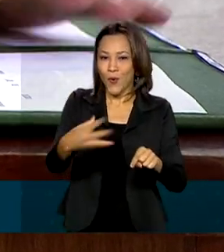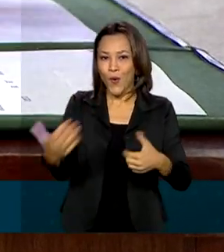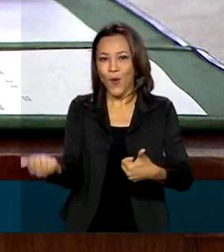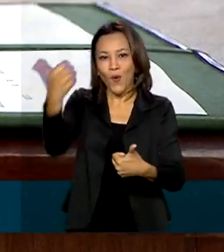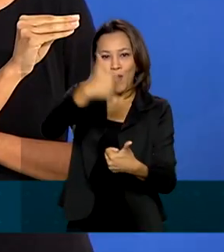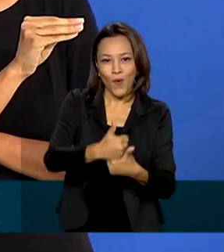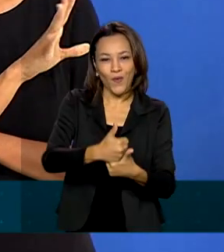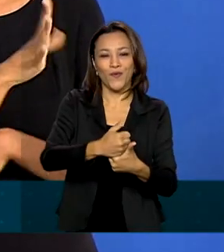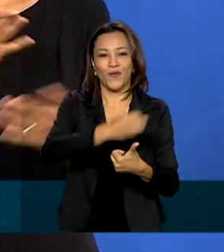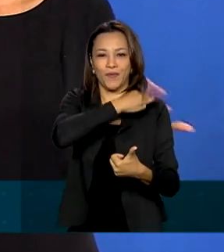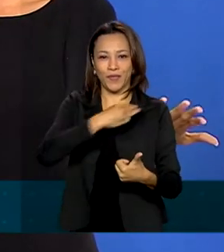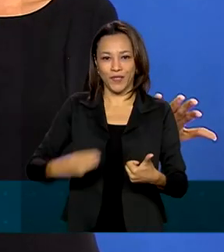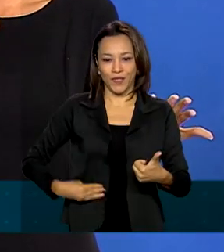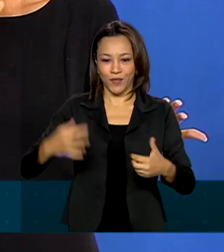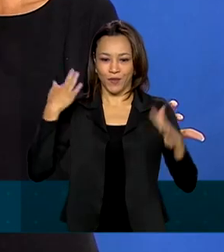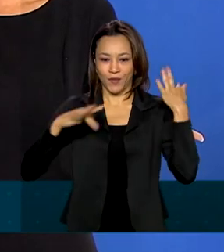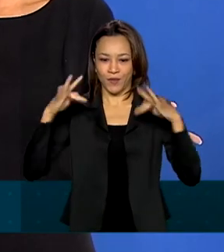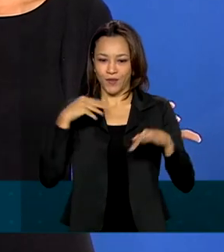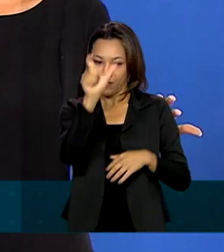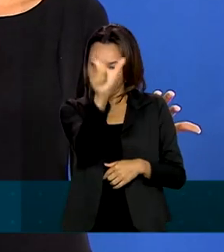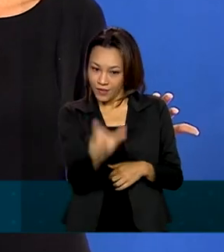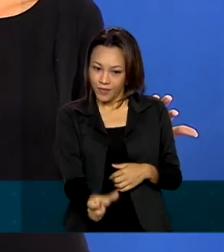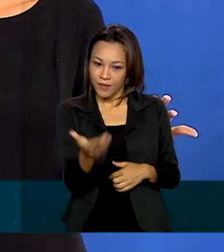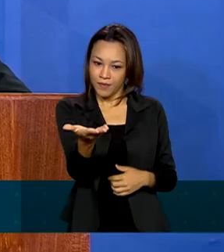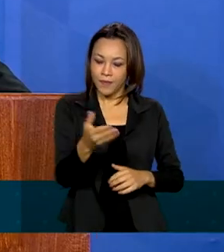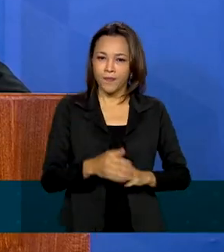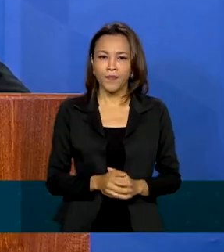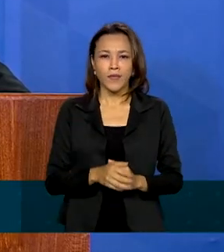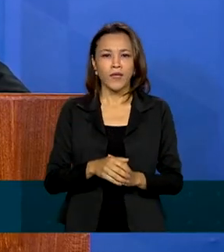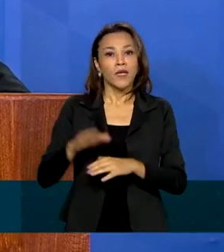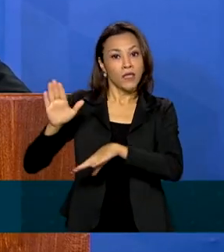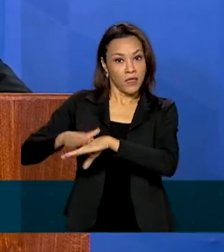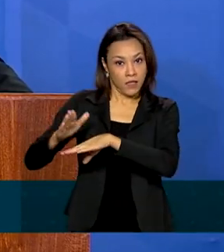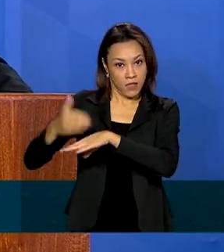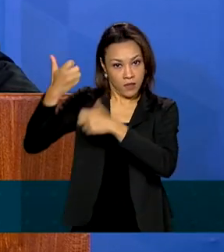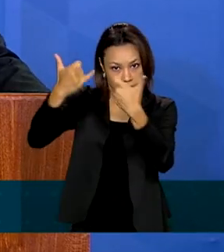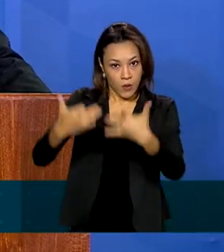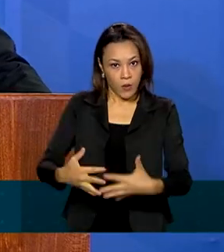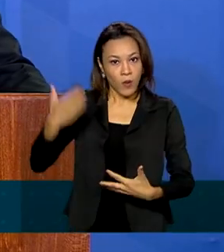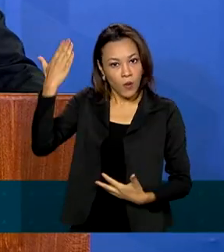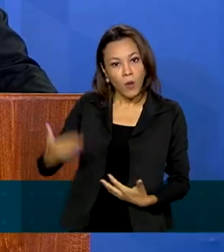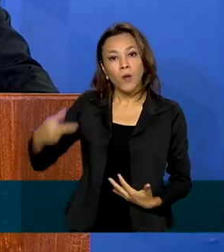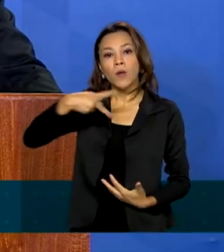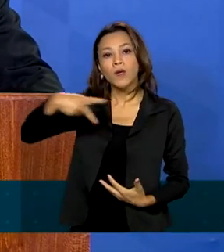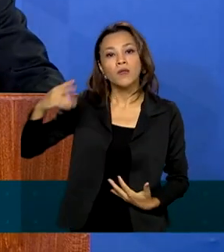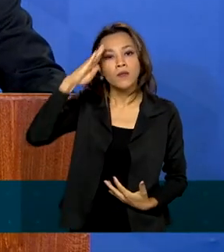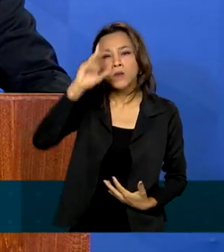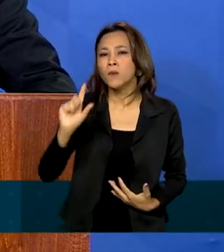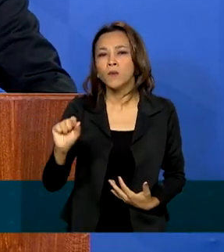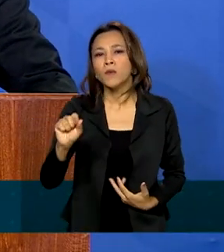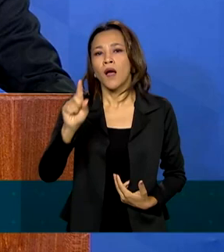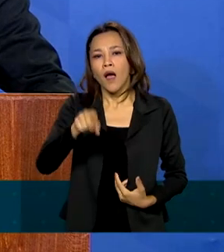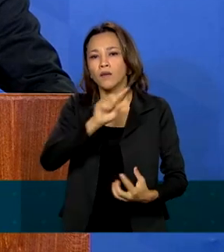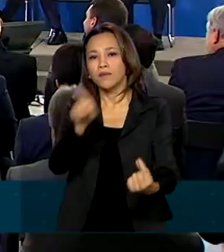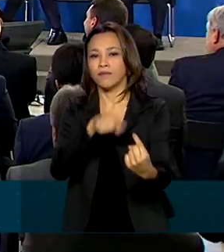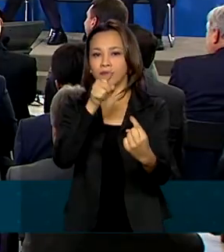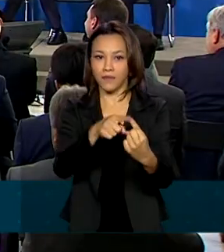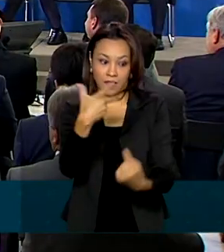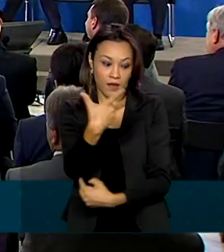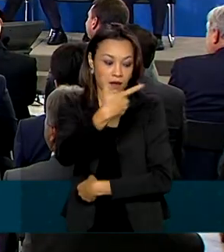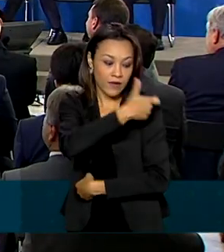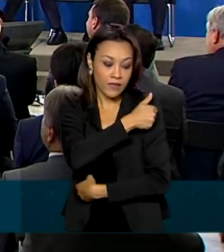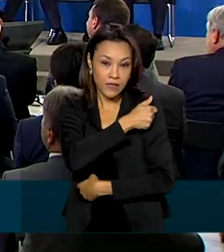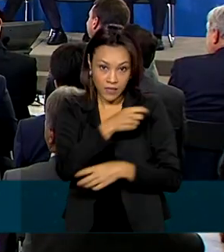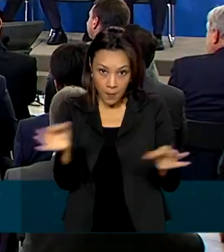ministro do Turismo, Gilson Machado, no Palácio do Planalto. De acordo com o presidente Jair Bolsonaro, a intenção é que a vacina,